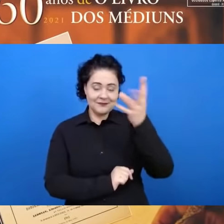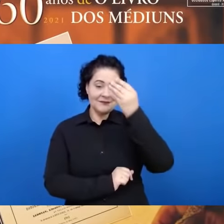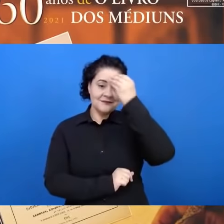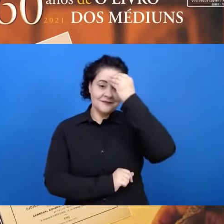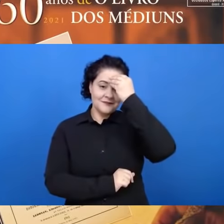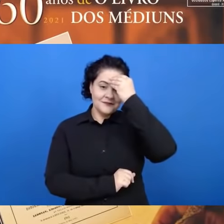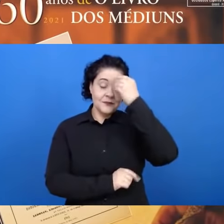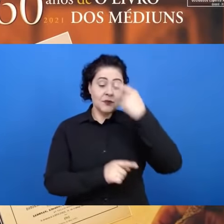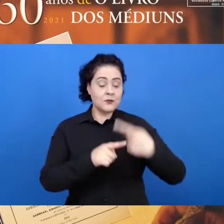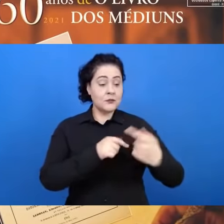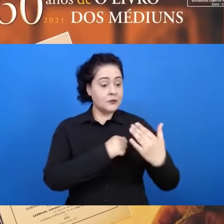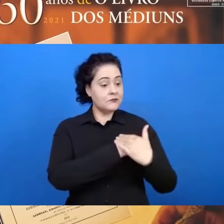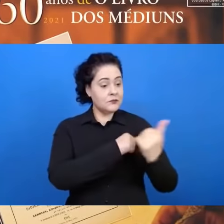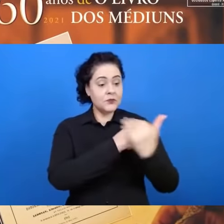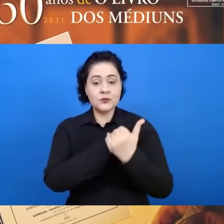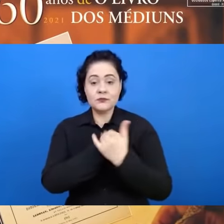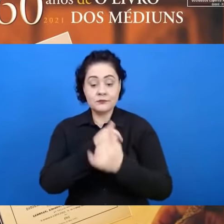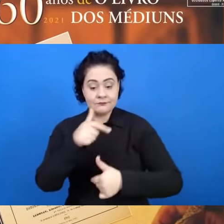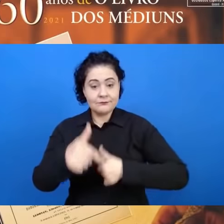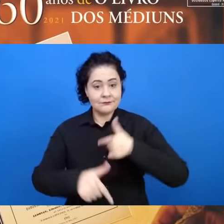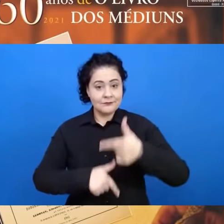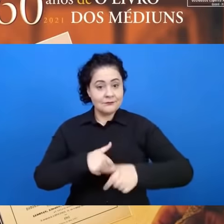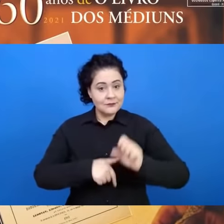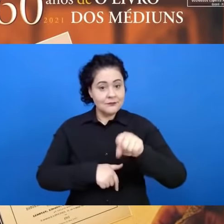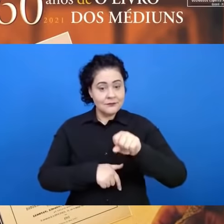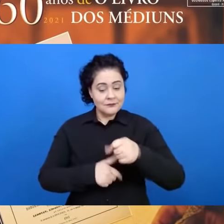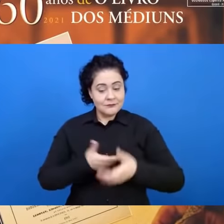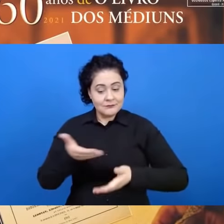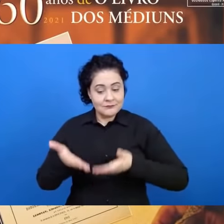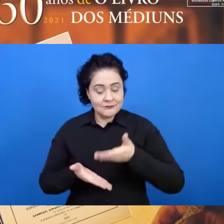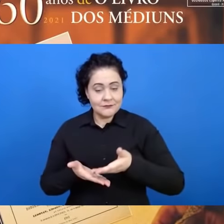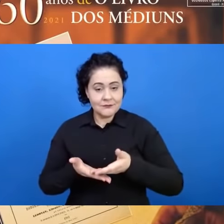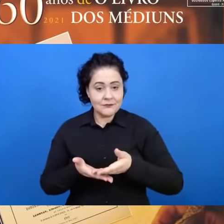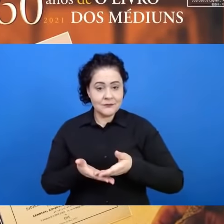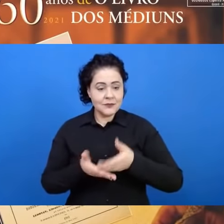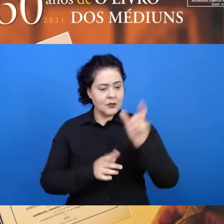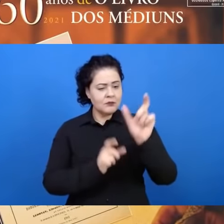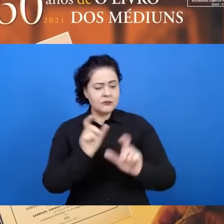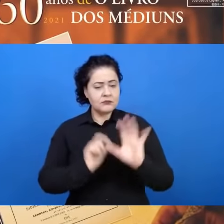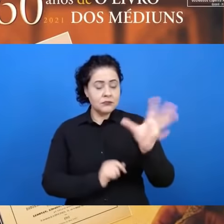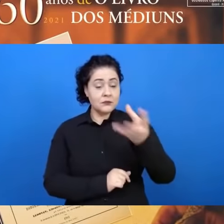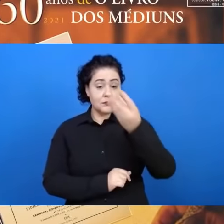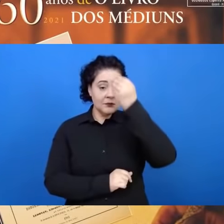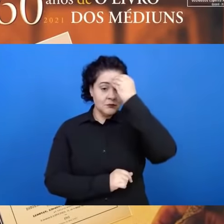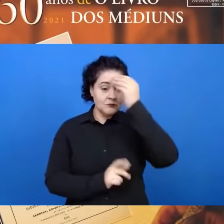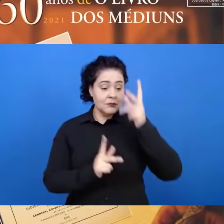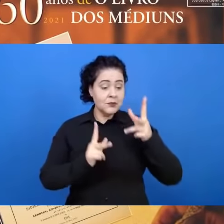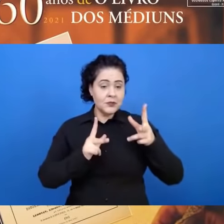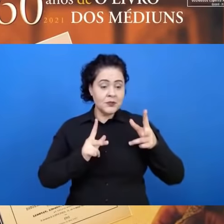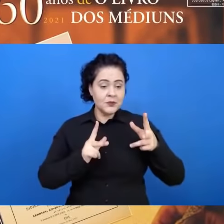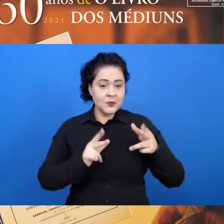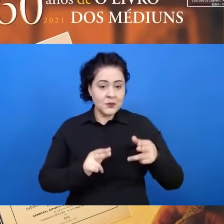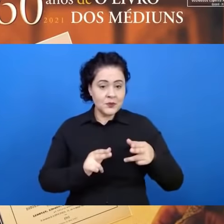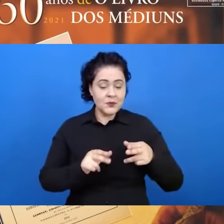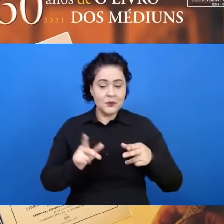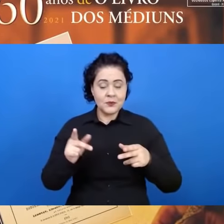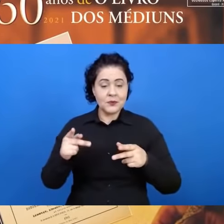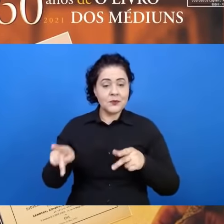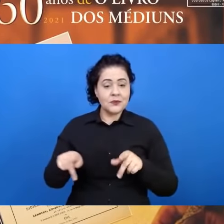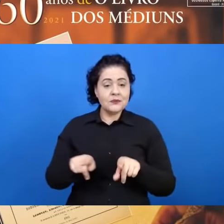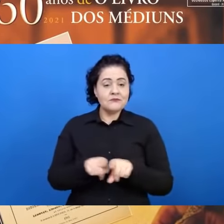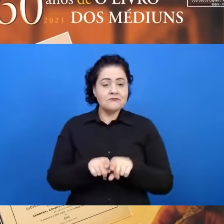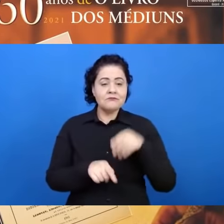o chamado para o trabalho na Seara, médiums que, assim como ele, vêm de outras